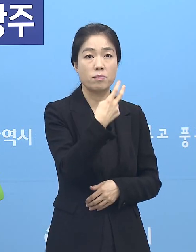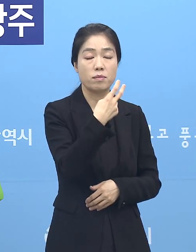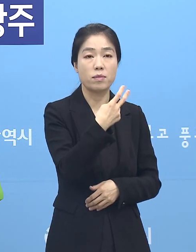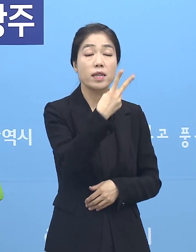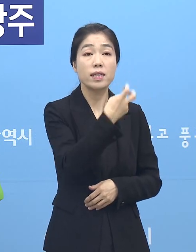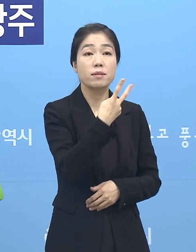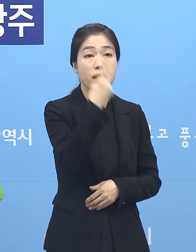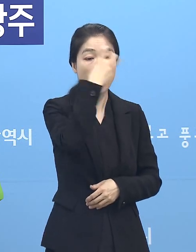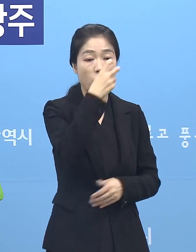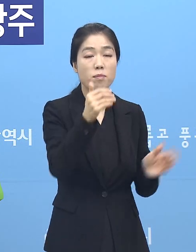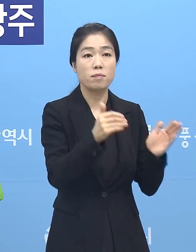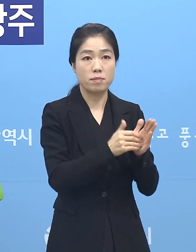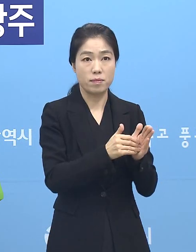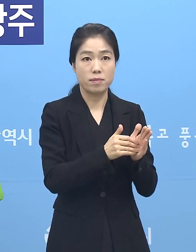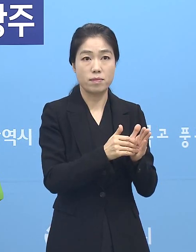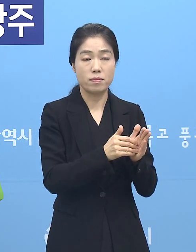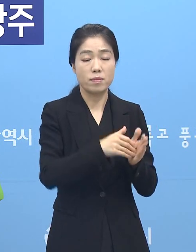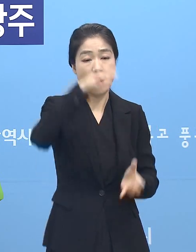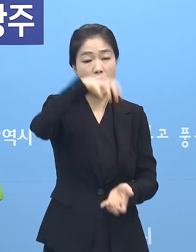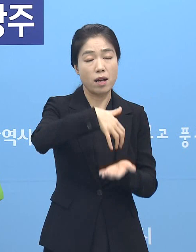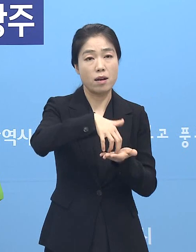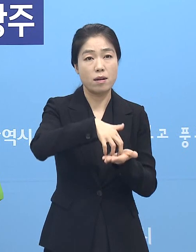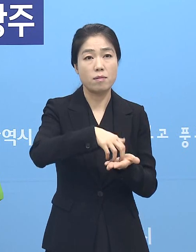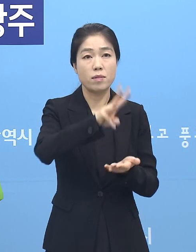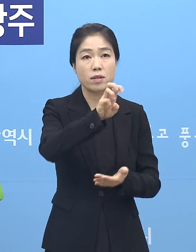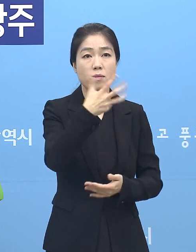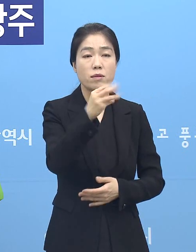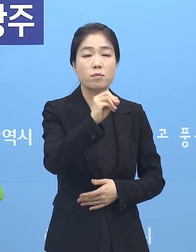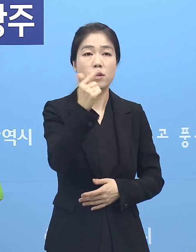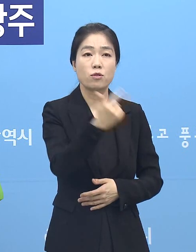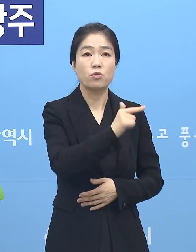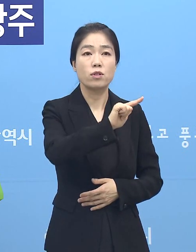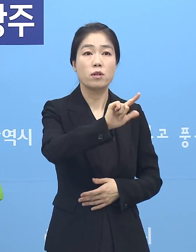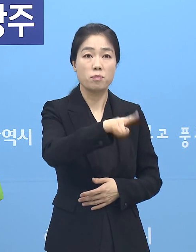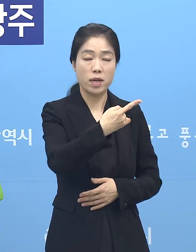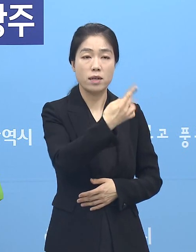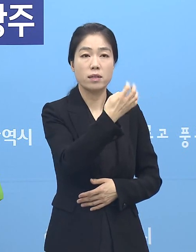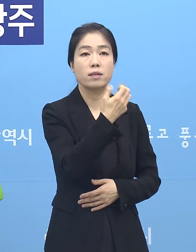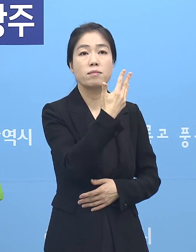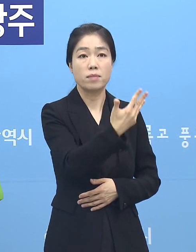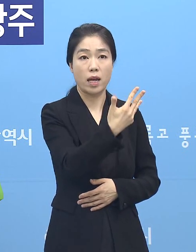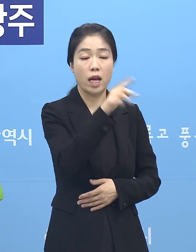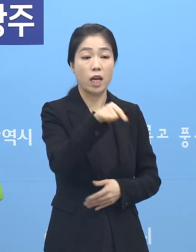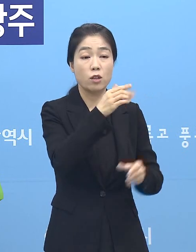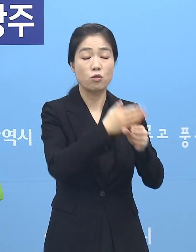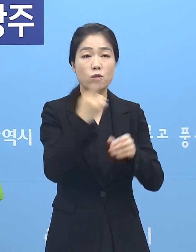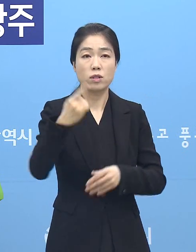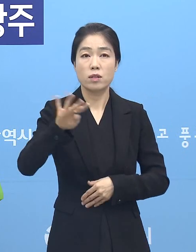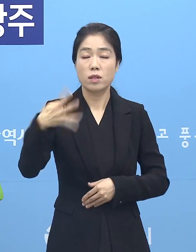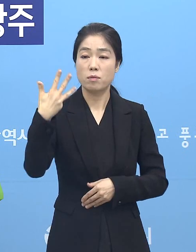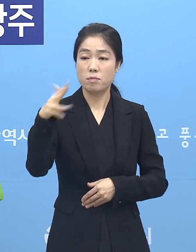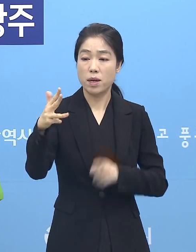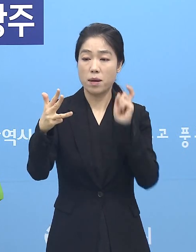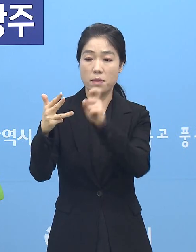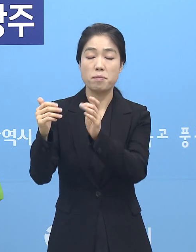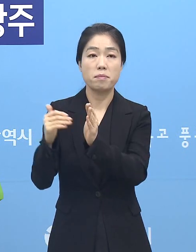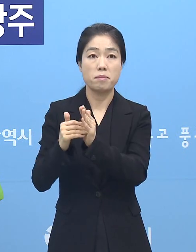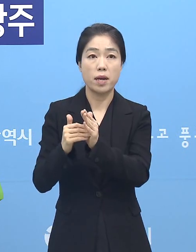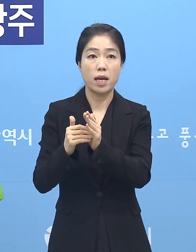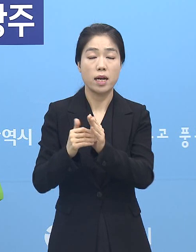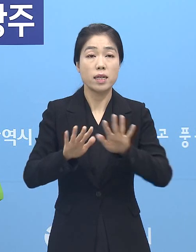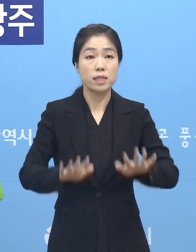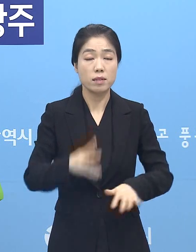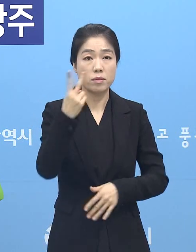22건 검사했고요. 총 누적 검사는 38만 6,148건입니다. 그중 1,408건 양성이고